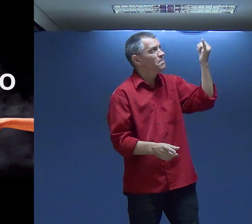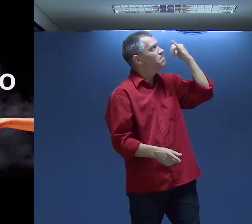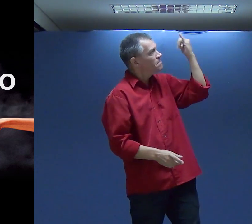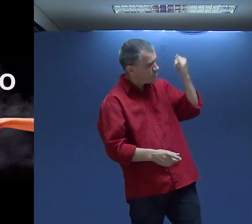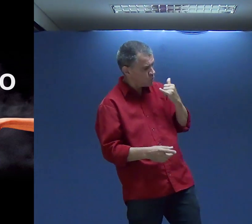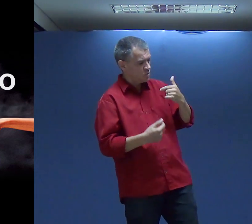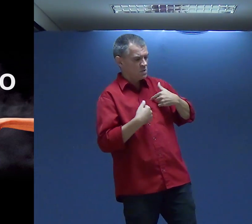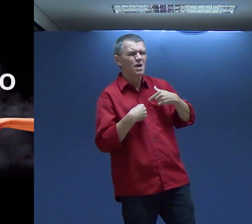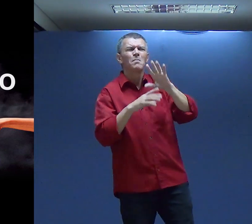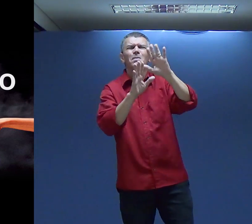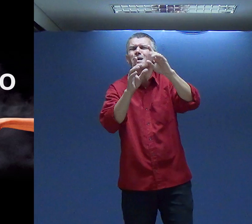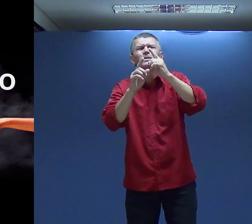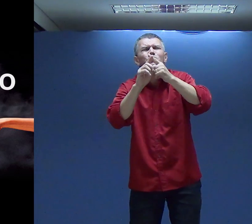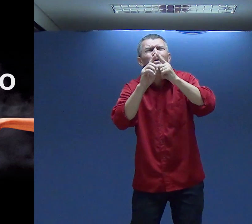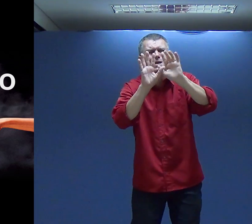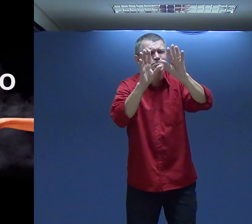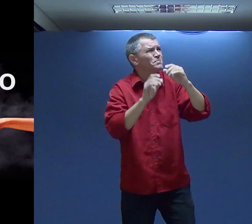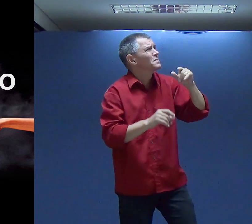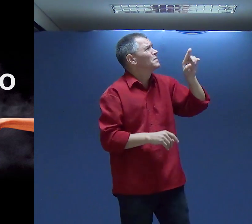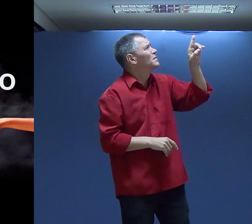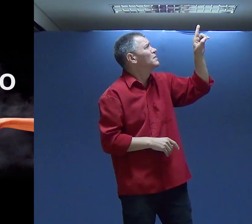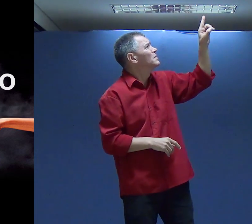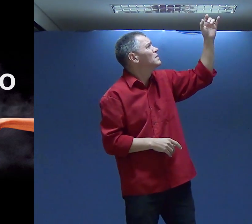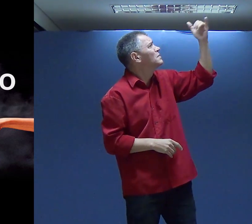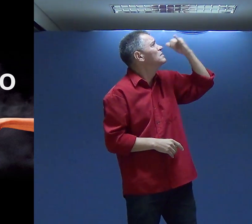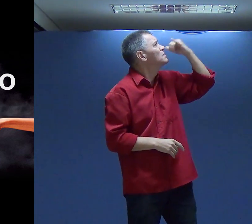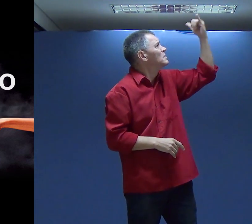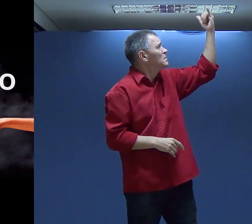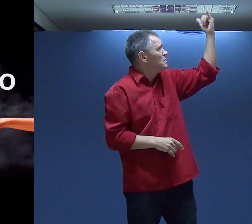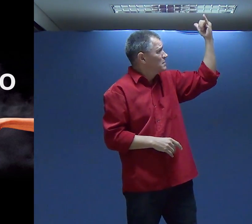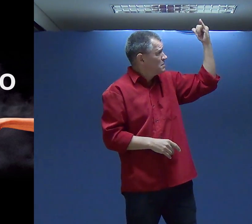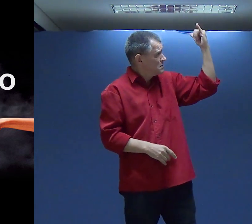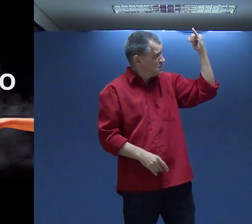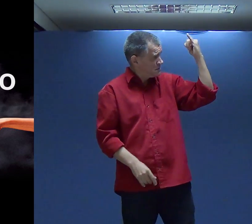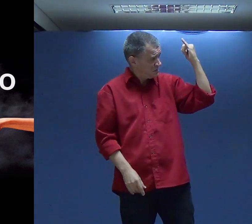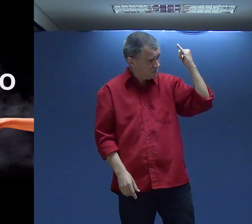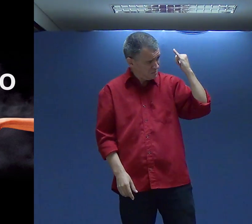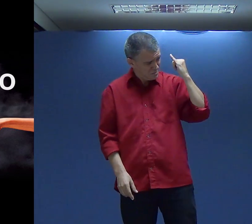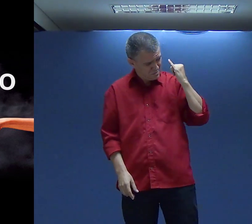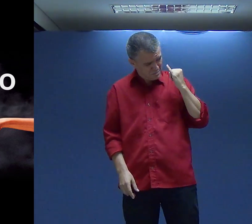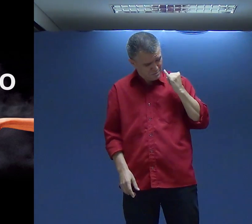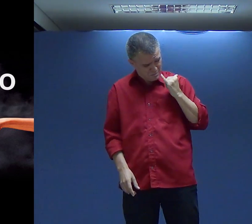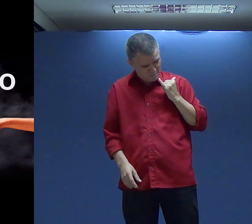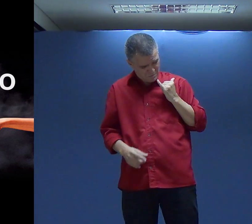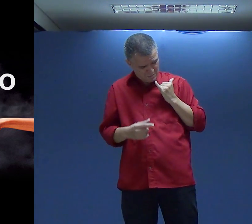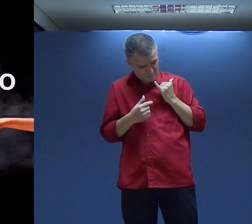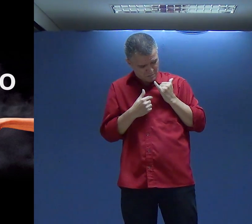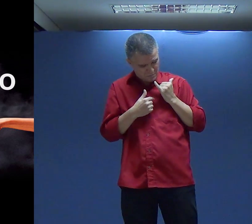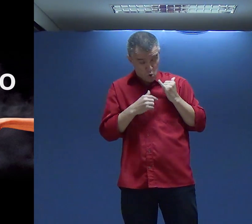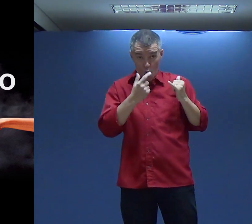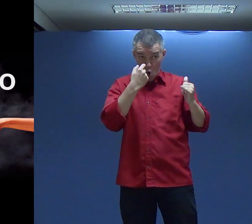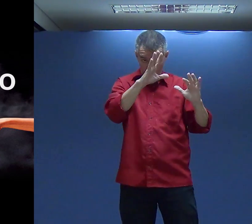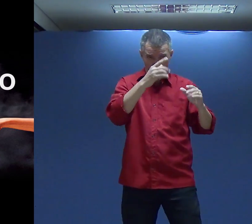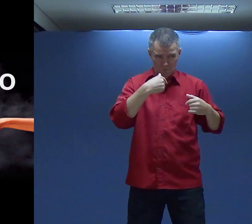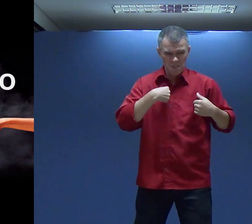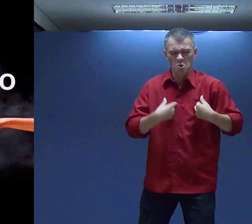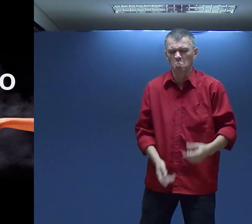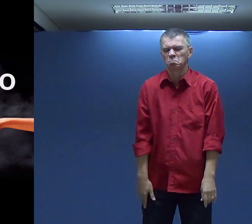E Deus me perdoe Eu preciso do perdão De Deus Sobre a minha vida Olha